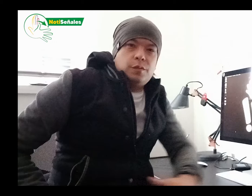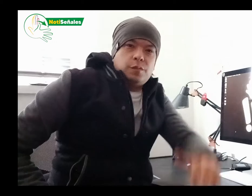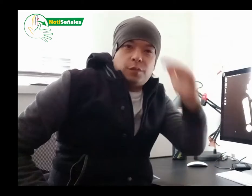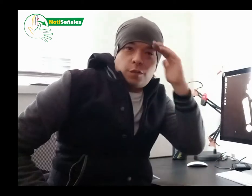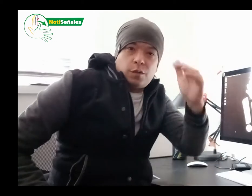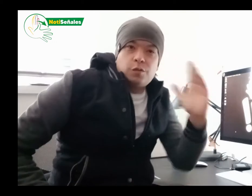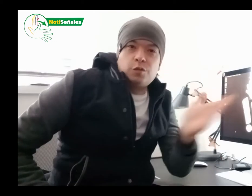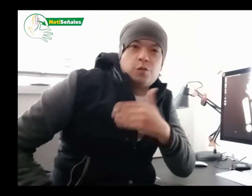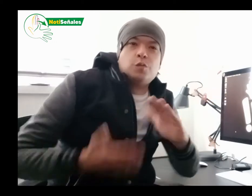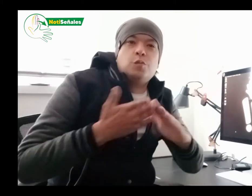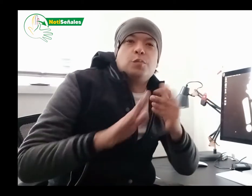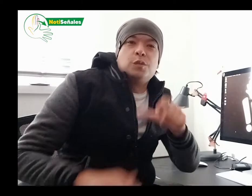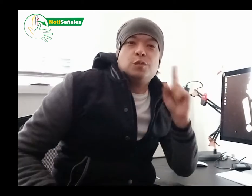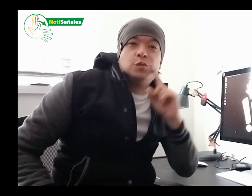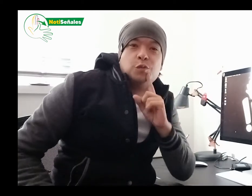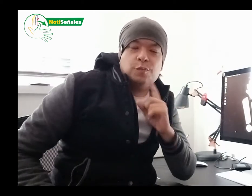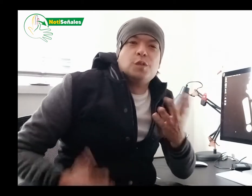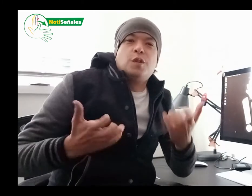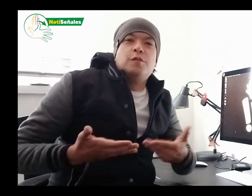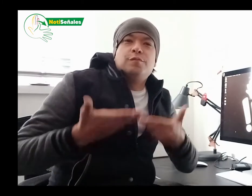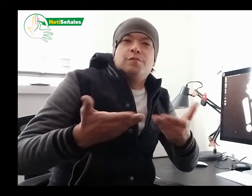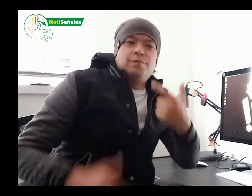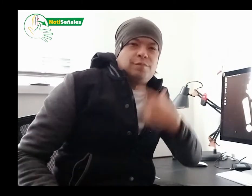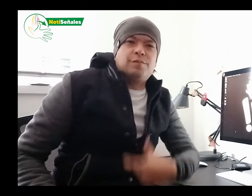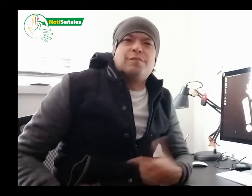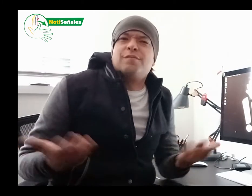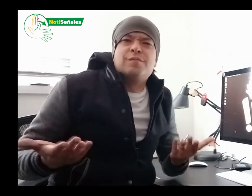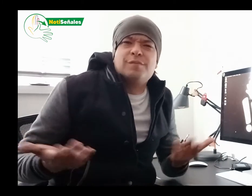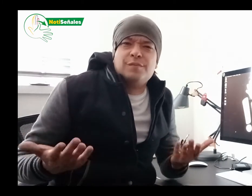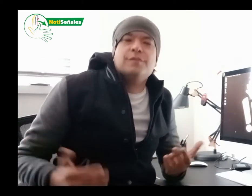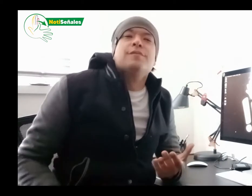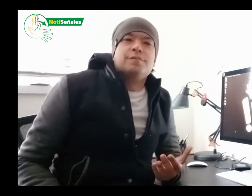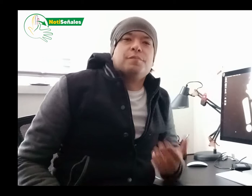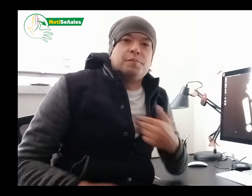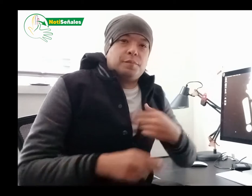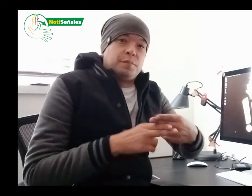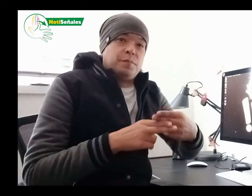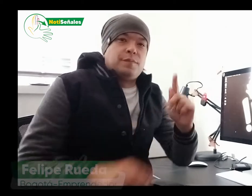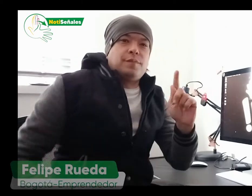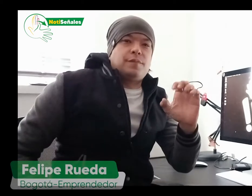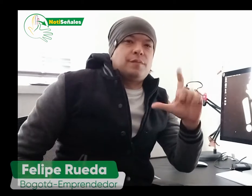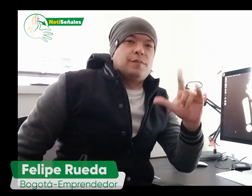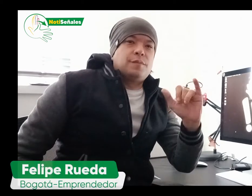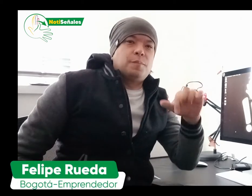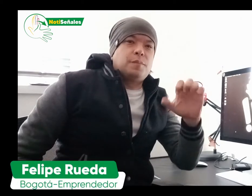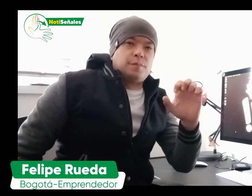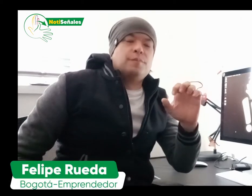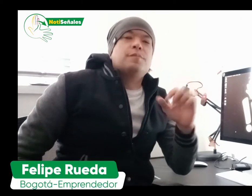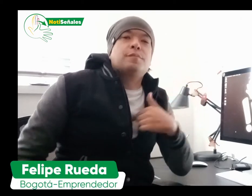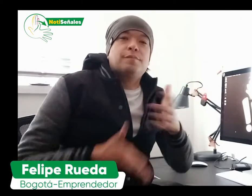Hola, un saludo a la comunidad sorda. Quiero presentarme, soy Felipe, esta